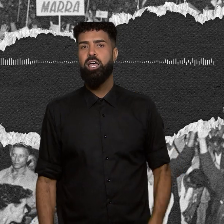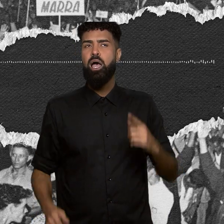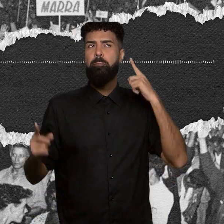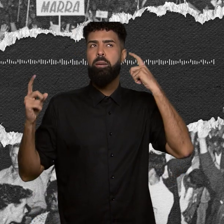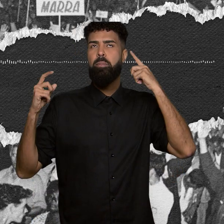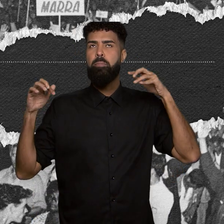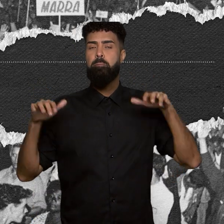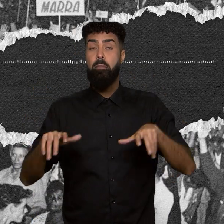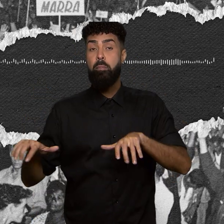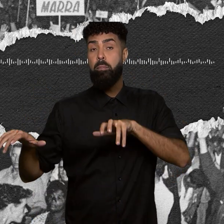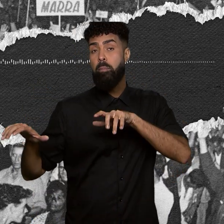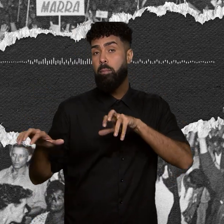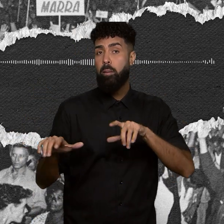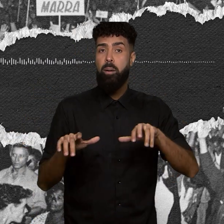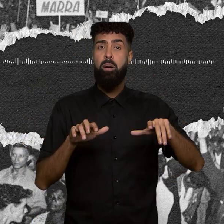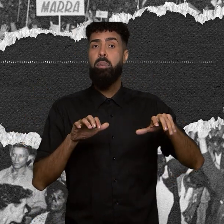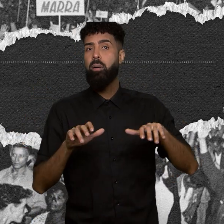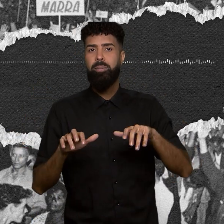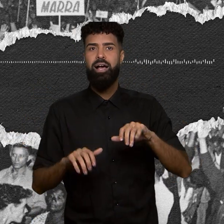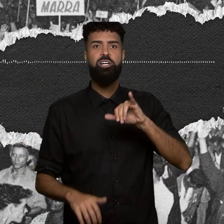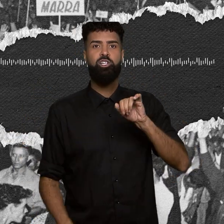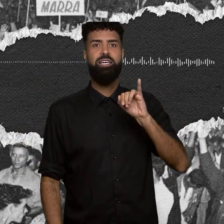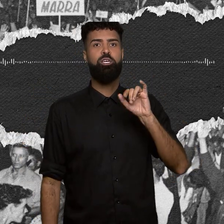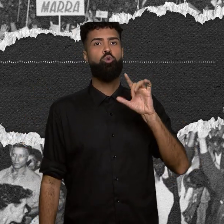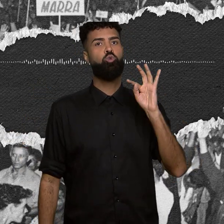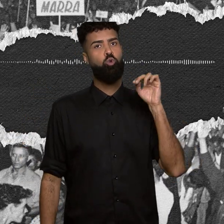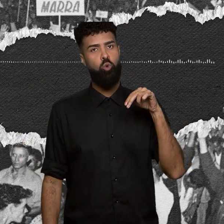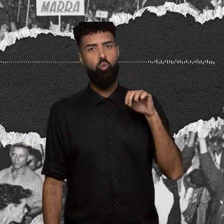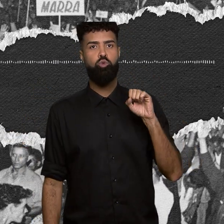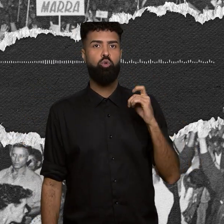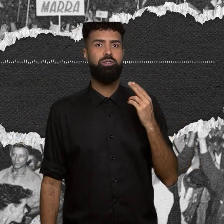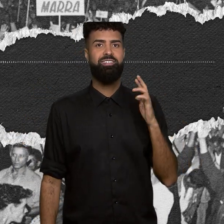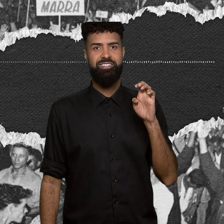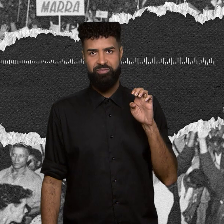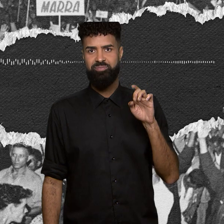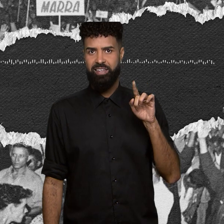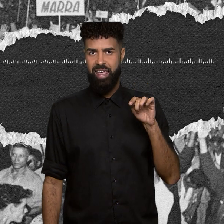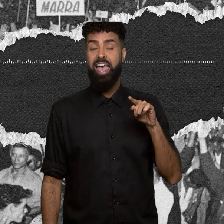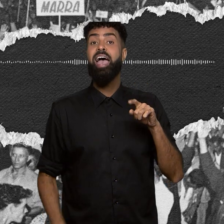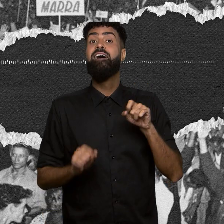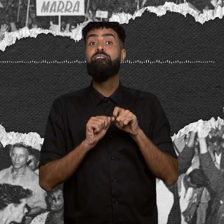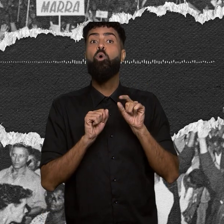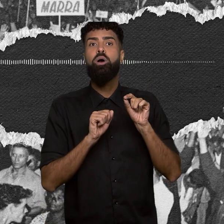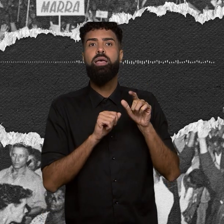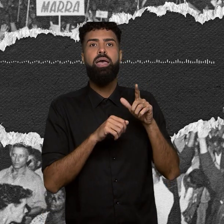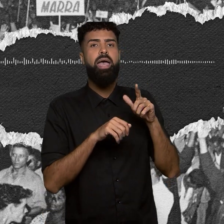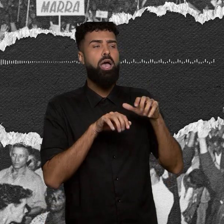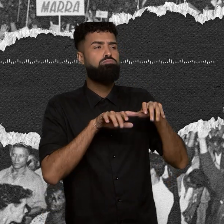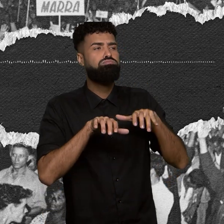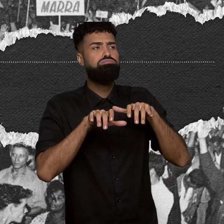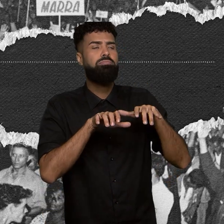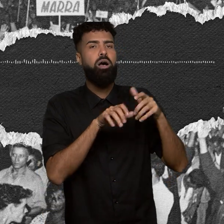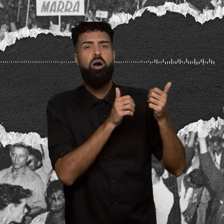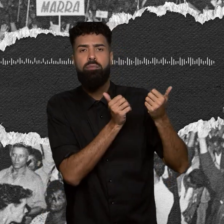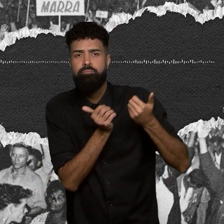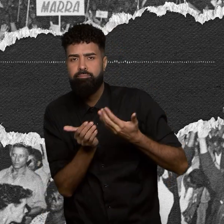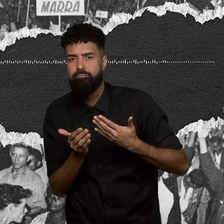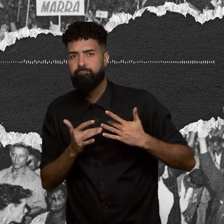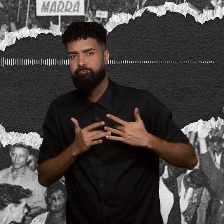sonoplastia do episódio é de Jailton Sodré e foi feita a partir das composições gentilmente cedidas por Nelson Lim, nosso colega